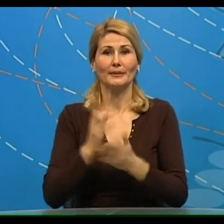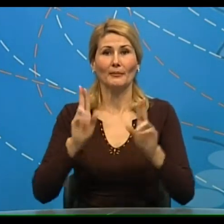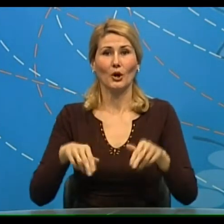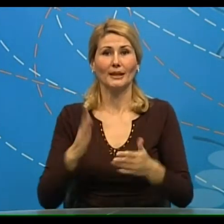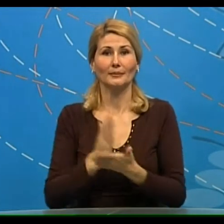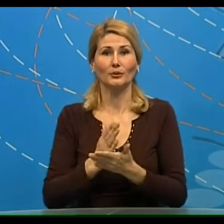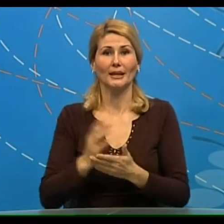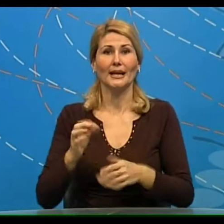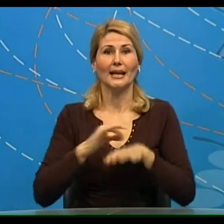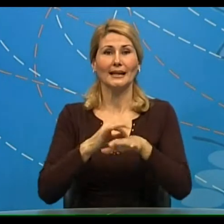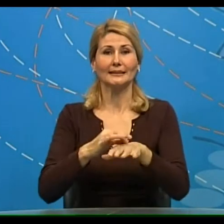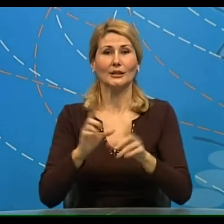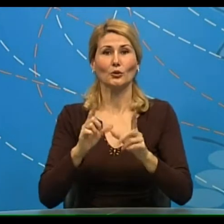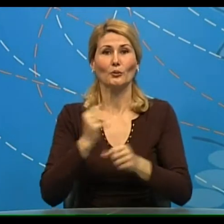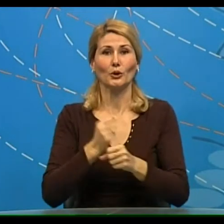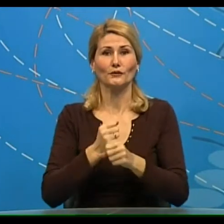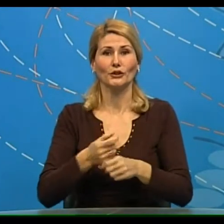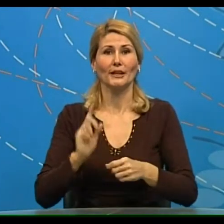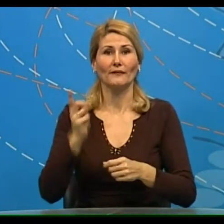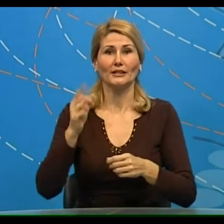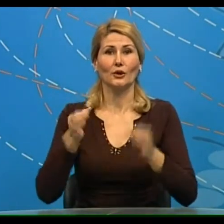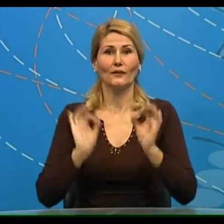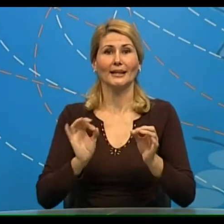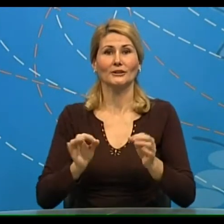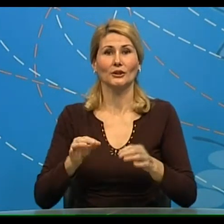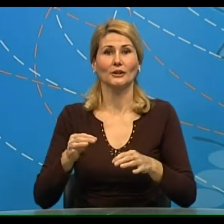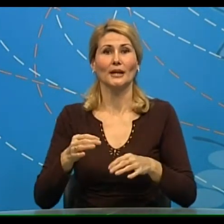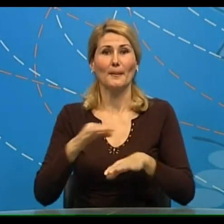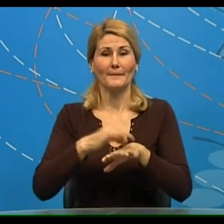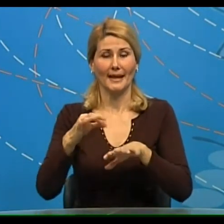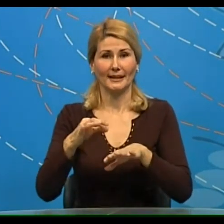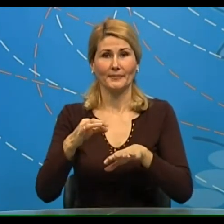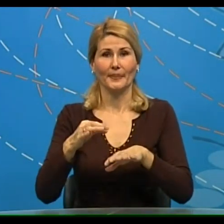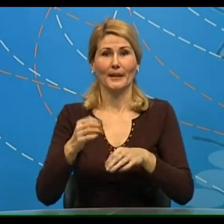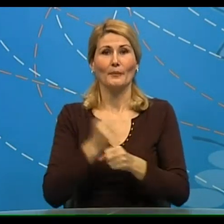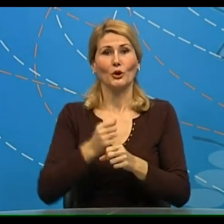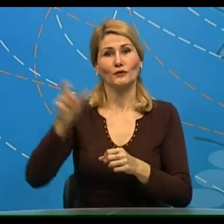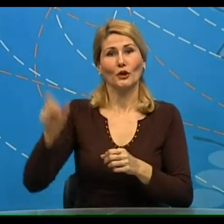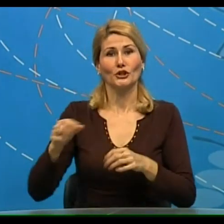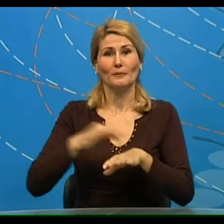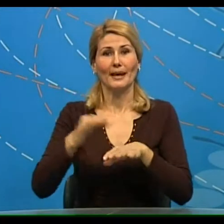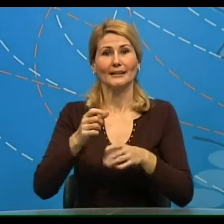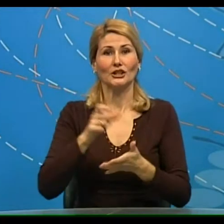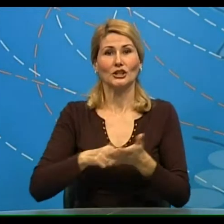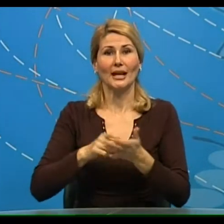bude lider u proizvodnji visokokvalitetnog meda. Proizvođač meda i član izvršnog